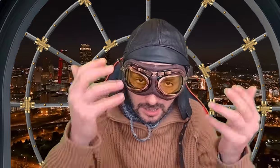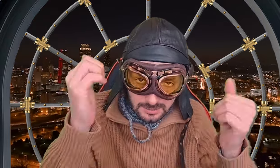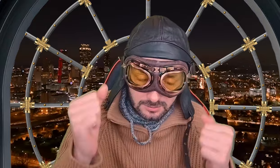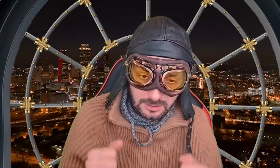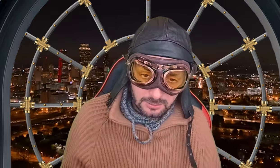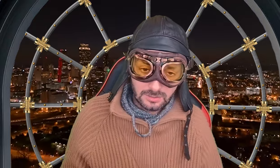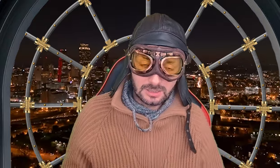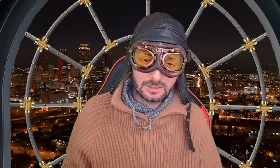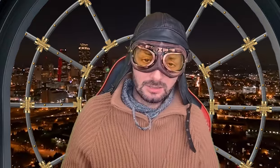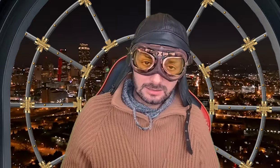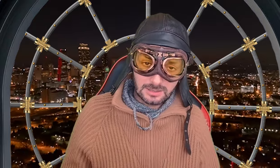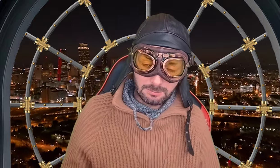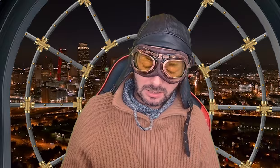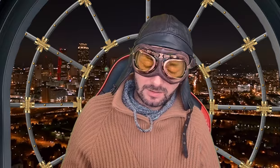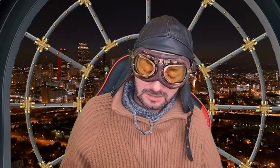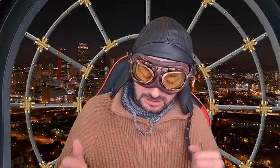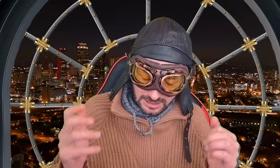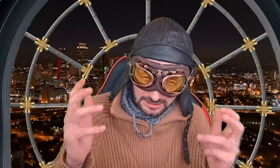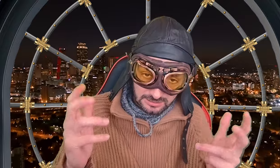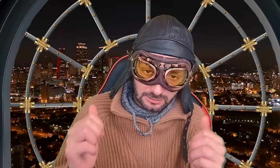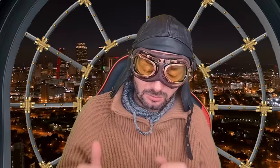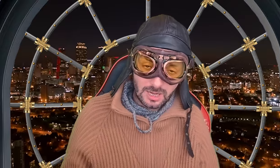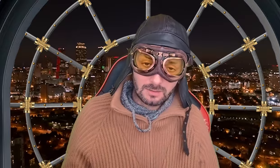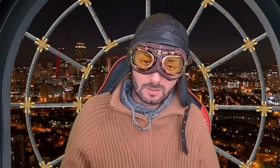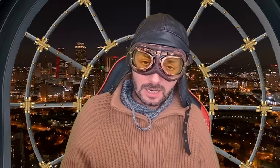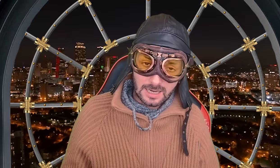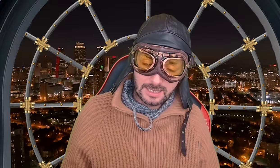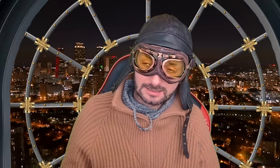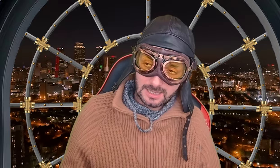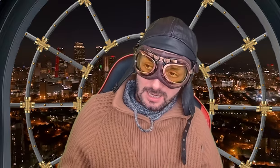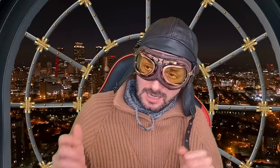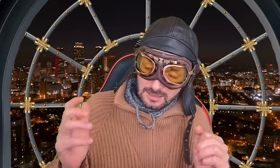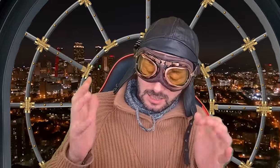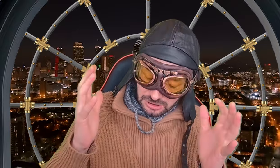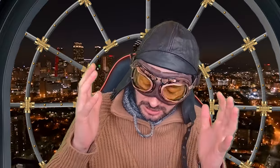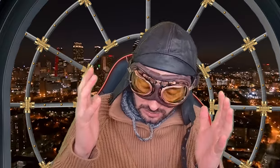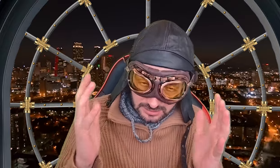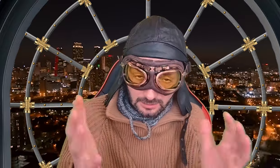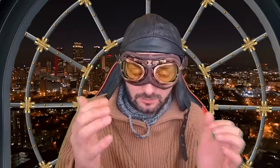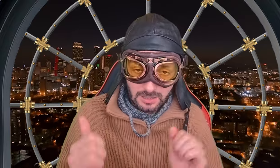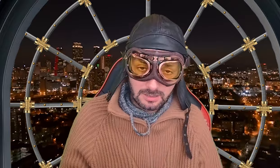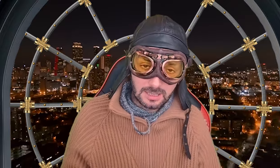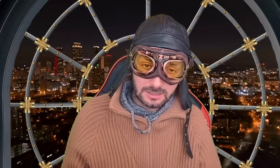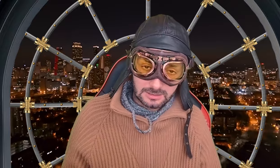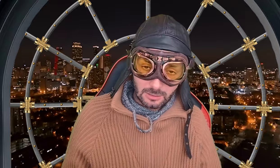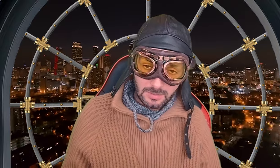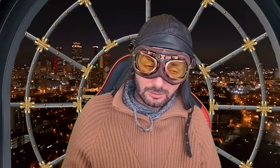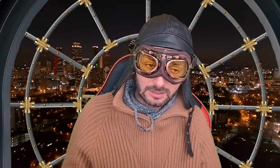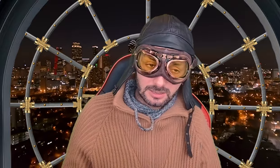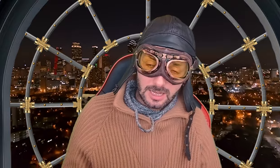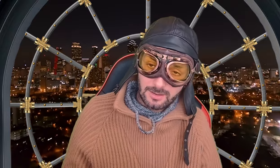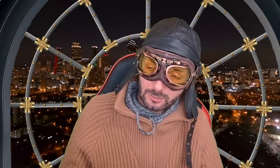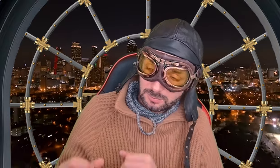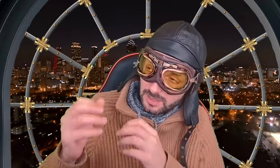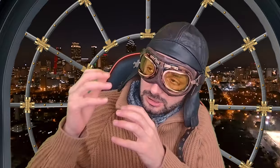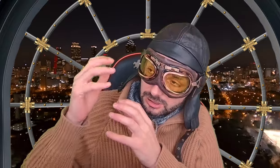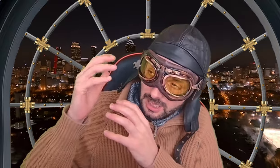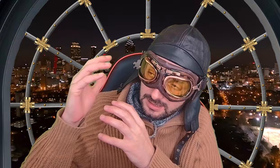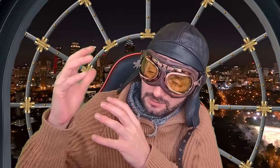razlog zašto vi ne želite da prihvatite istinu, onako kaka jeste. Znači, nego cijelo vrijeme lažete, obmanjujete javnost, pa čak i